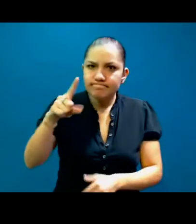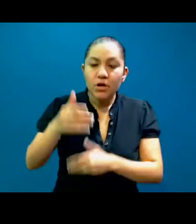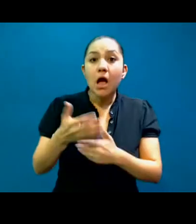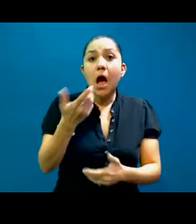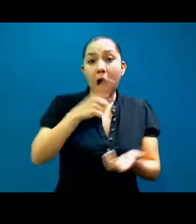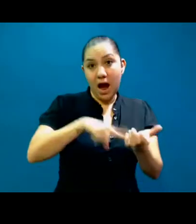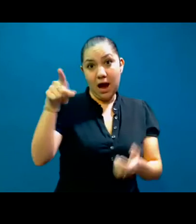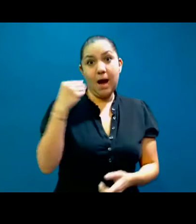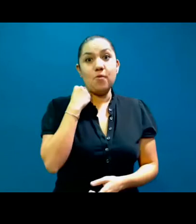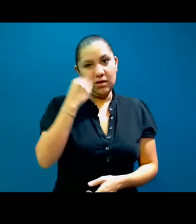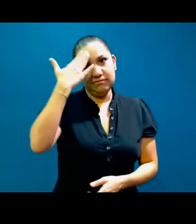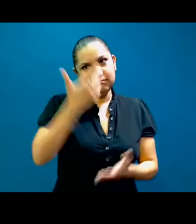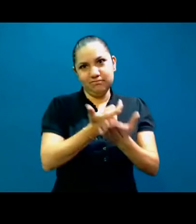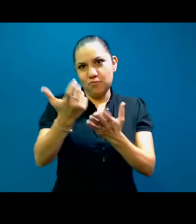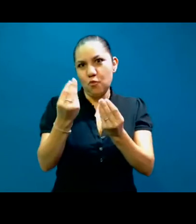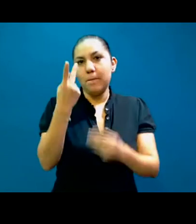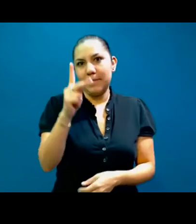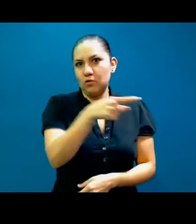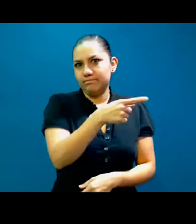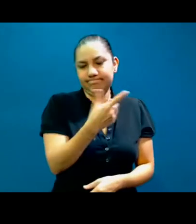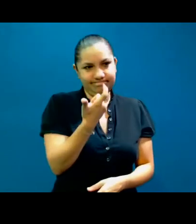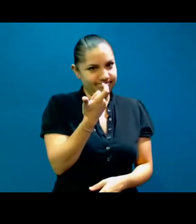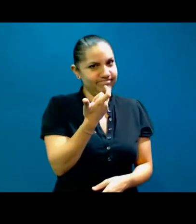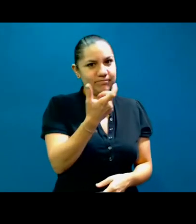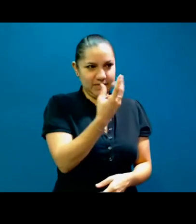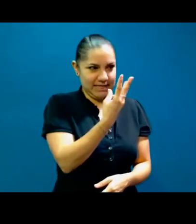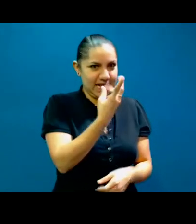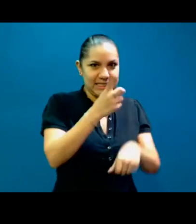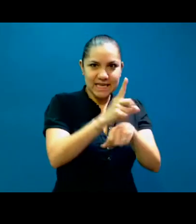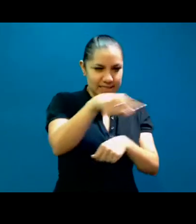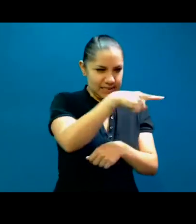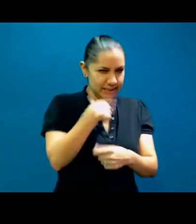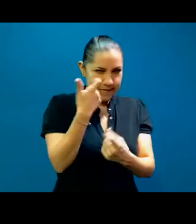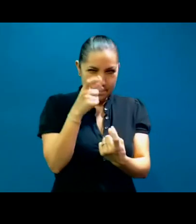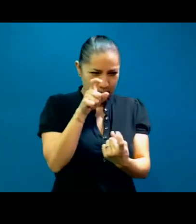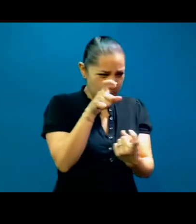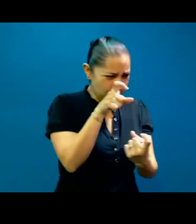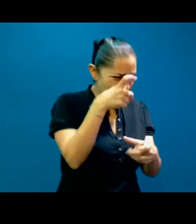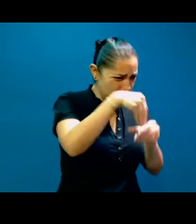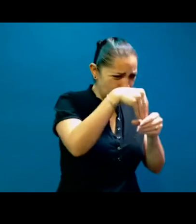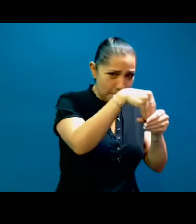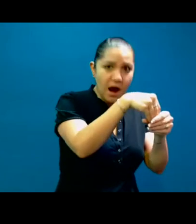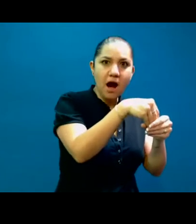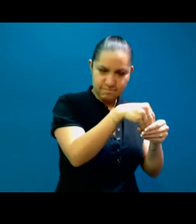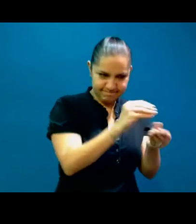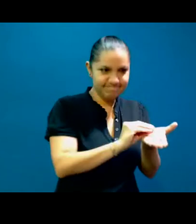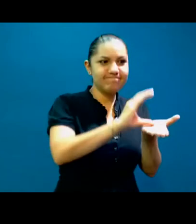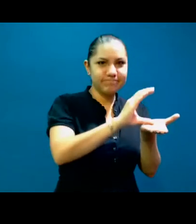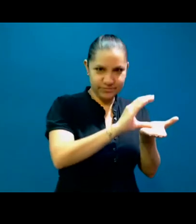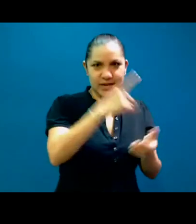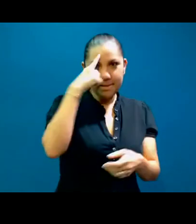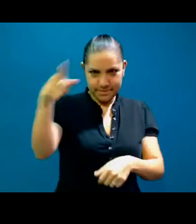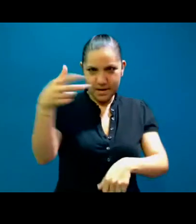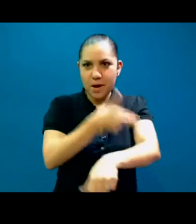juntó más de medio millón de pesos un grupo de, se llama el Colectivo Traductores MX. Nos van a platicar toda esta experiencia que suena hasta